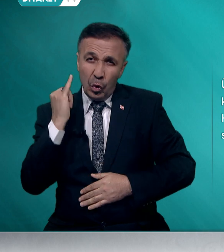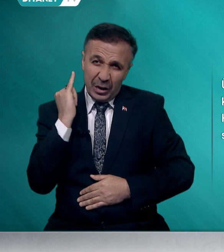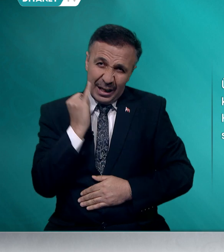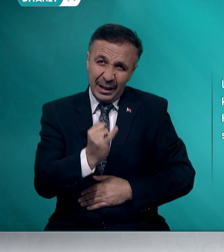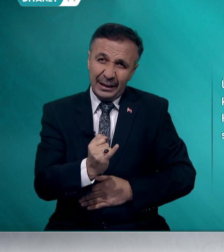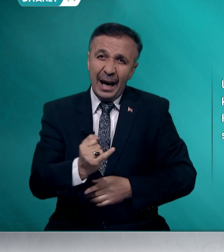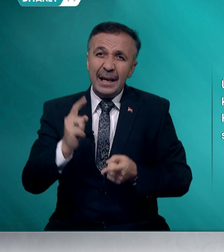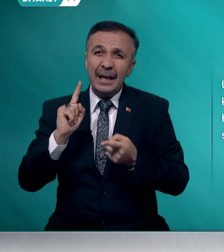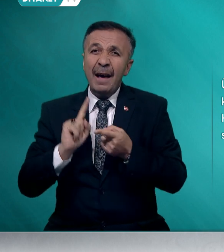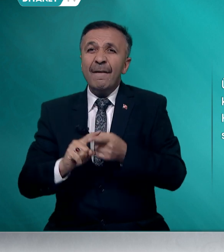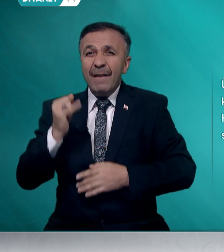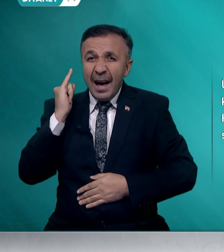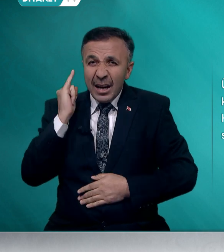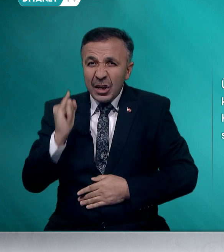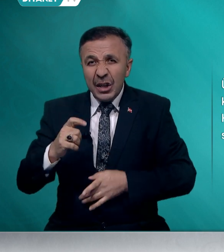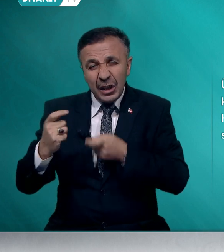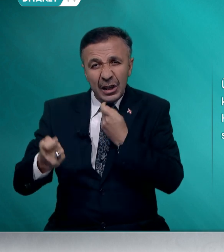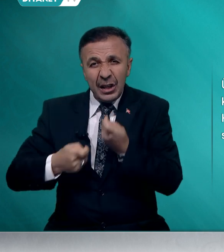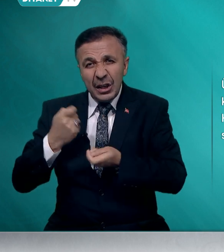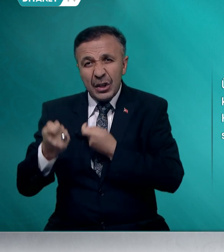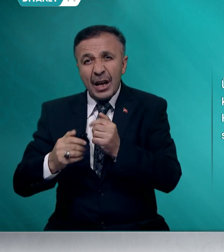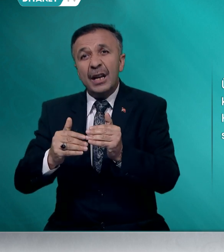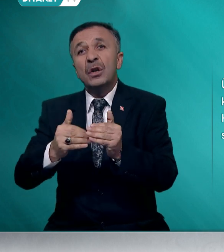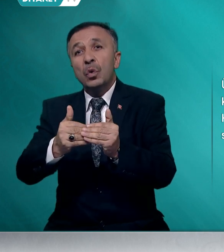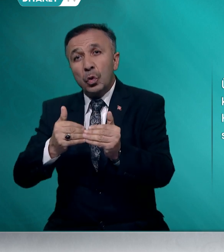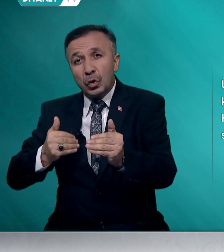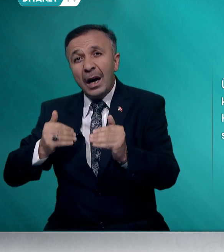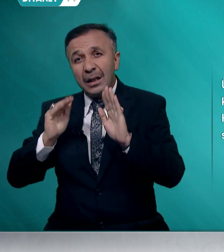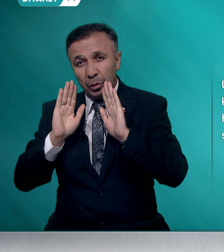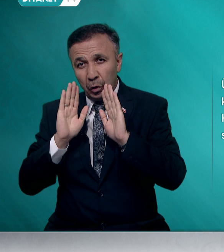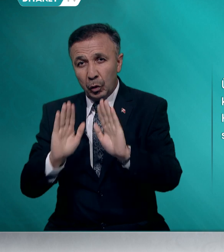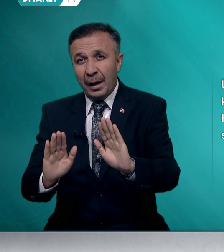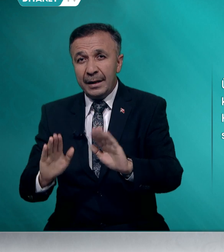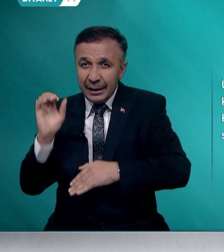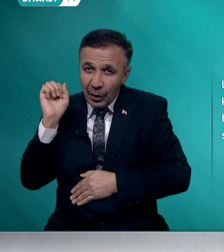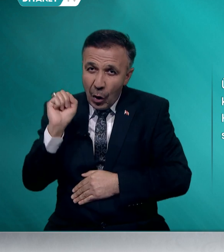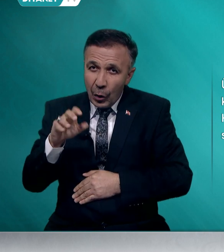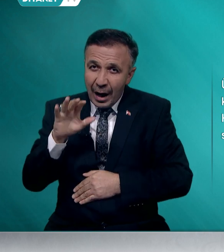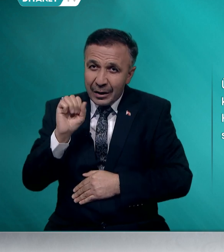kirden ve kirli işten uzak durmayı öğreten